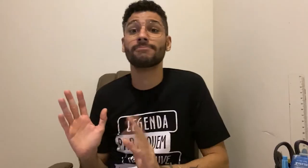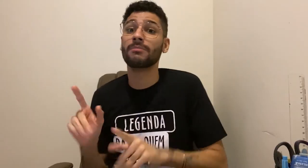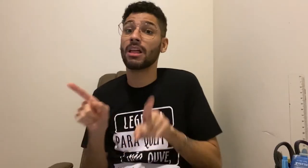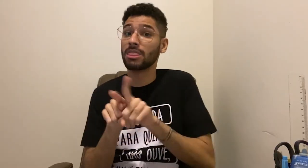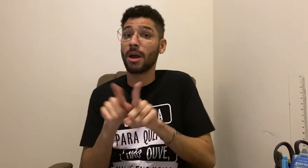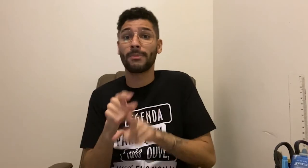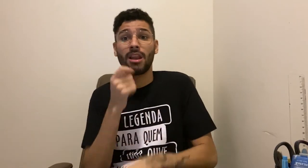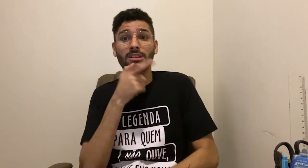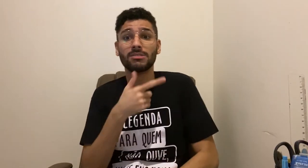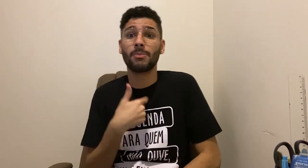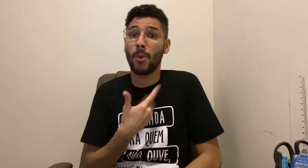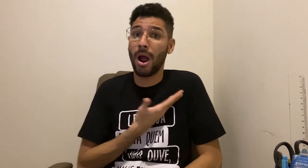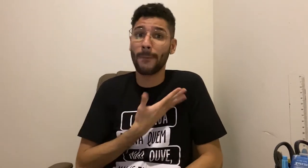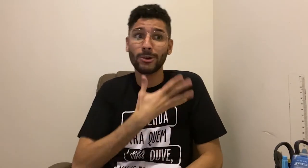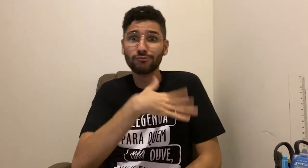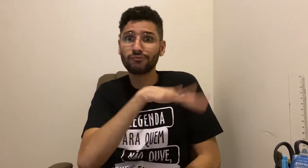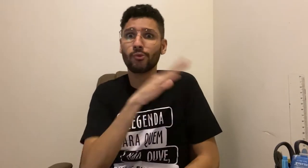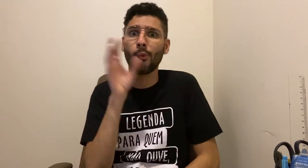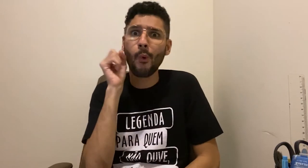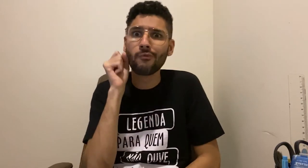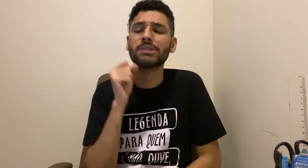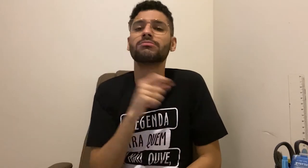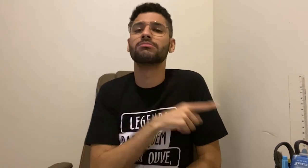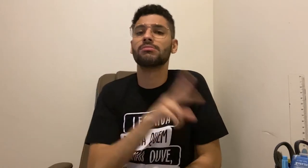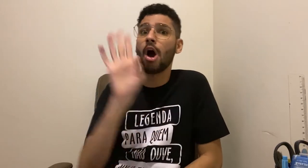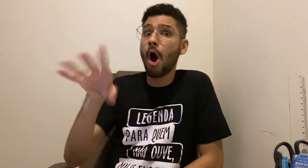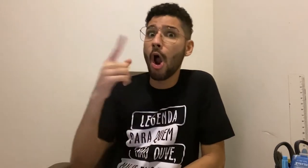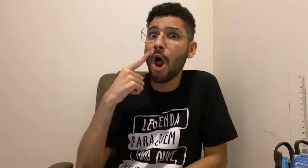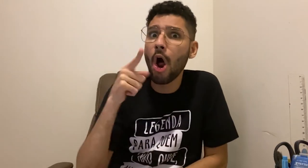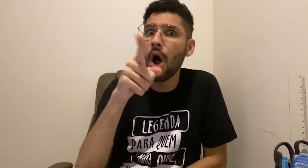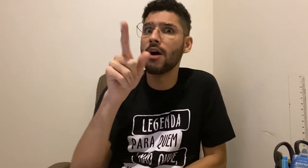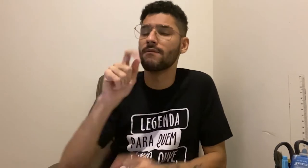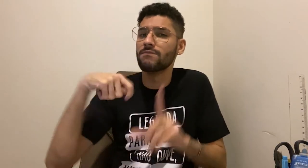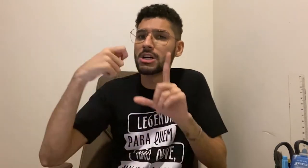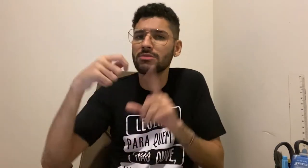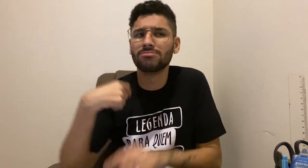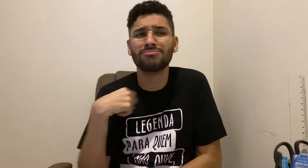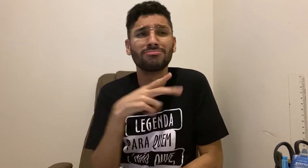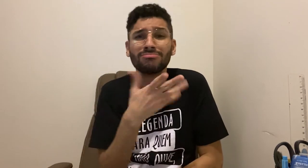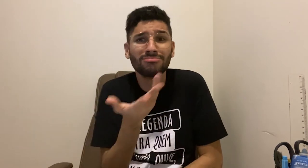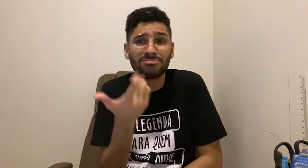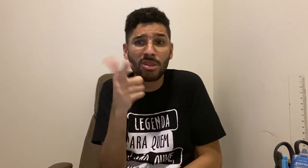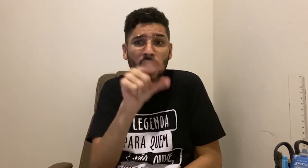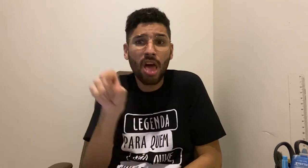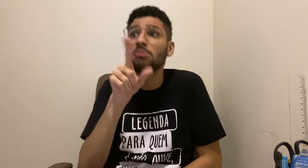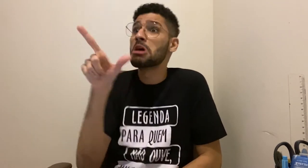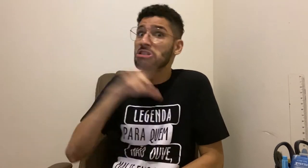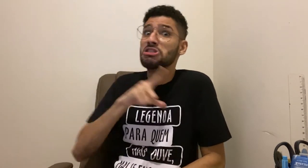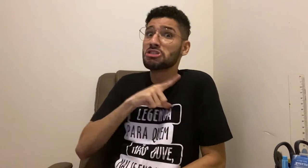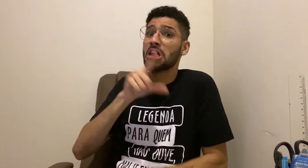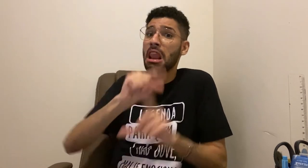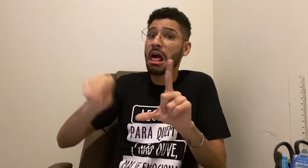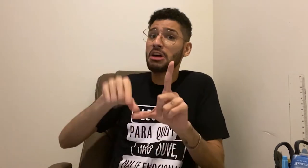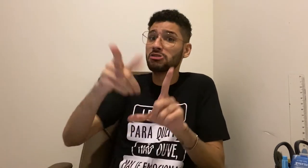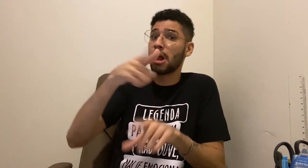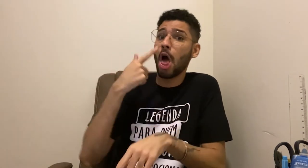Léo. Eu acho engraçado. Alguns amigos ouvintes me mostram um vídeo qualquer alegando ter a legenda